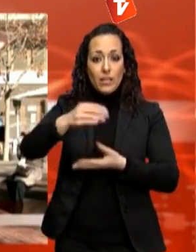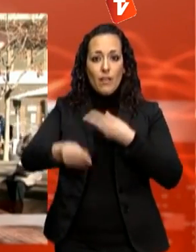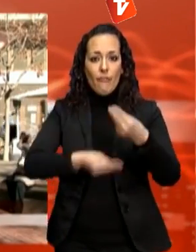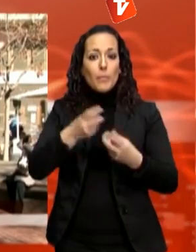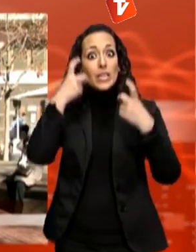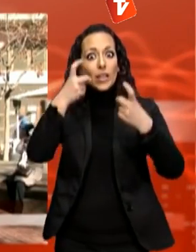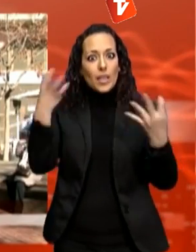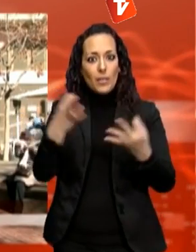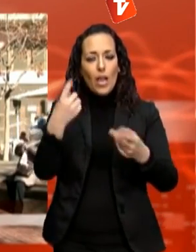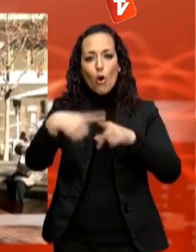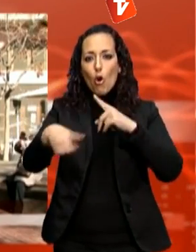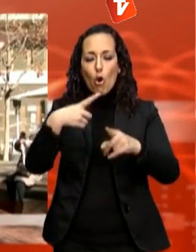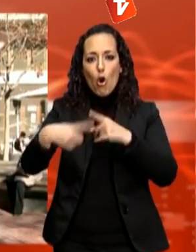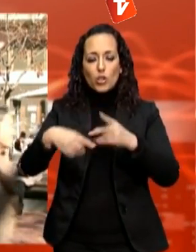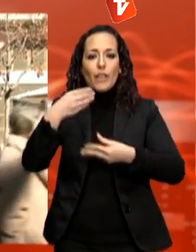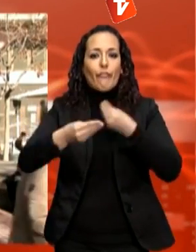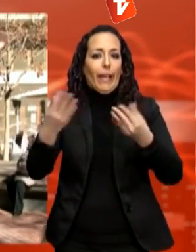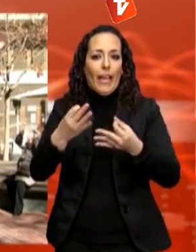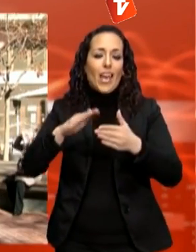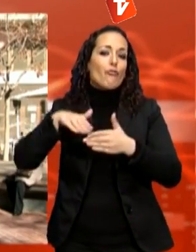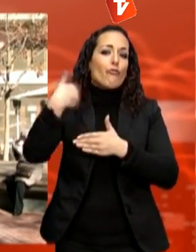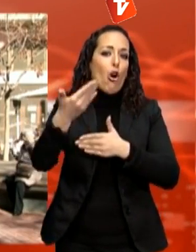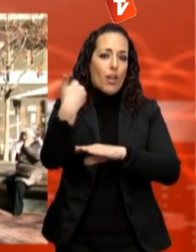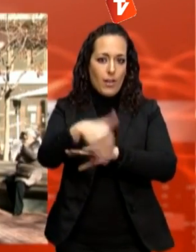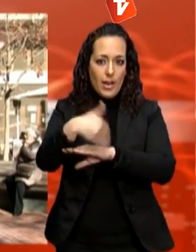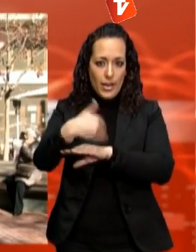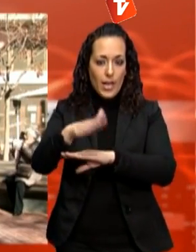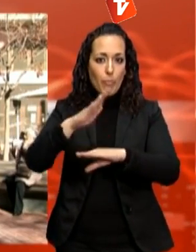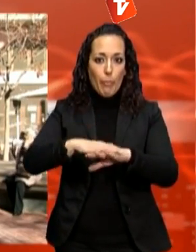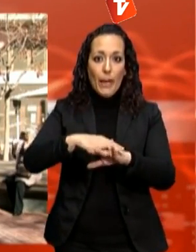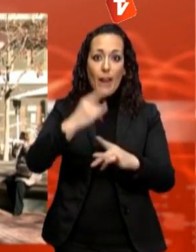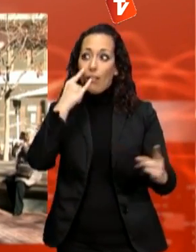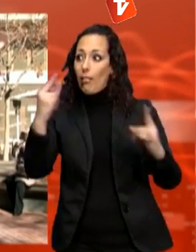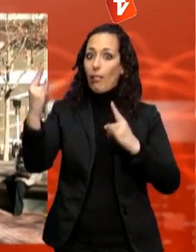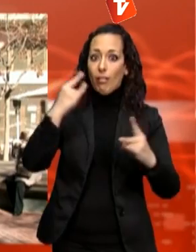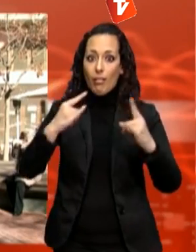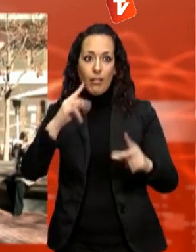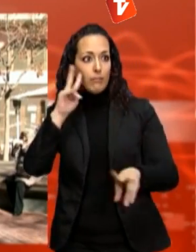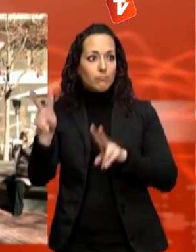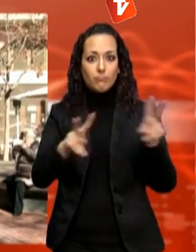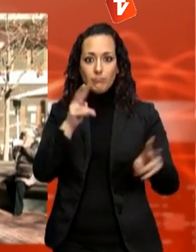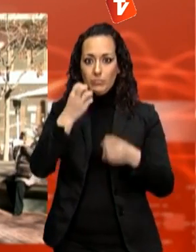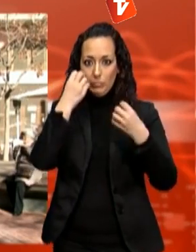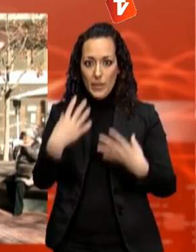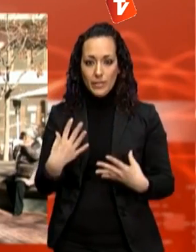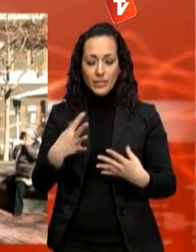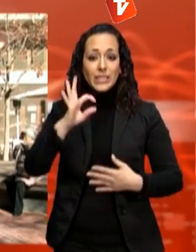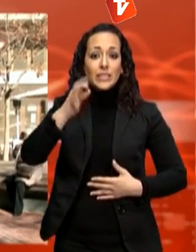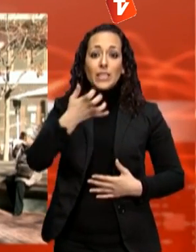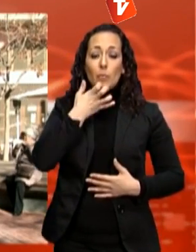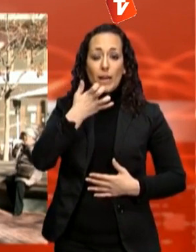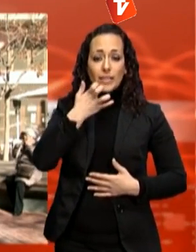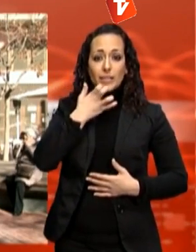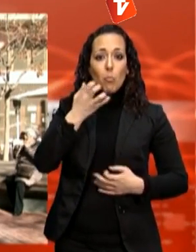la gent es distregui, com el Nadal, que passaven moltes coses, totes aquelles coses que no hi som, l'associació intenta